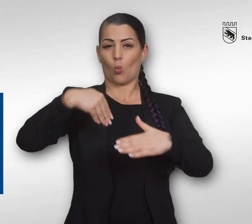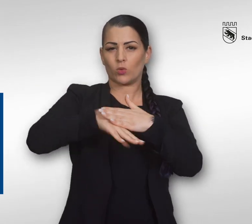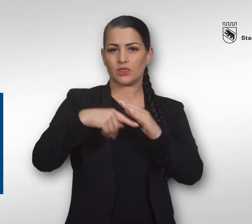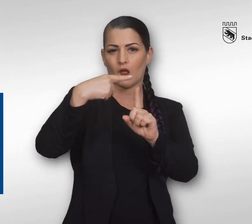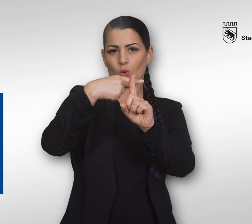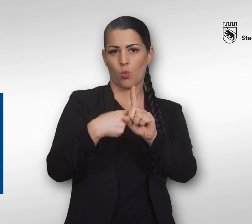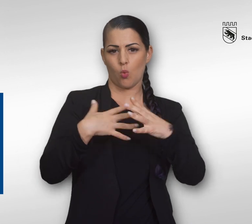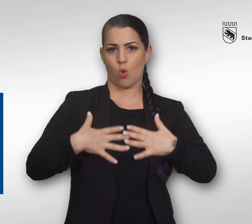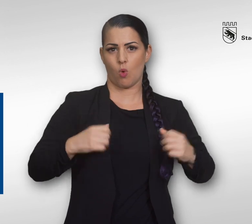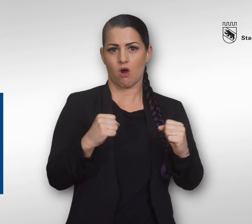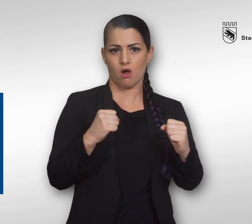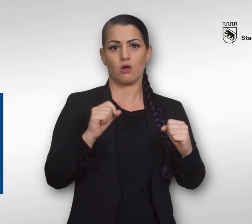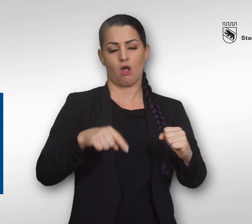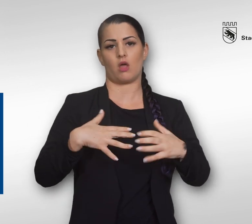Unterkühlung kann zu Muskelkrampf führen.